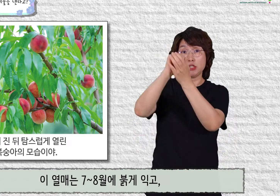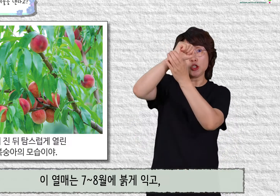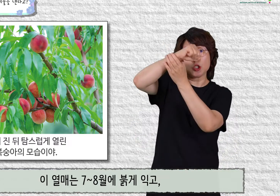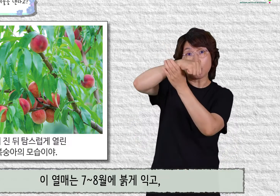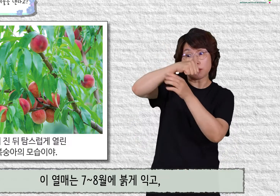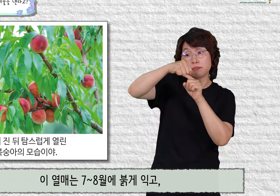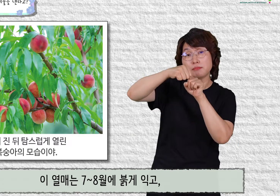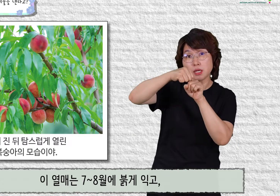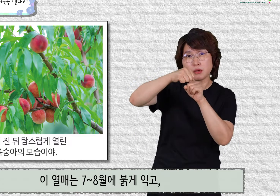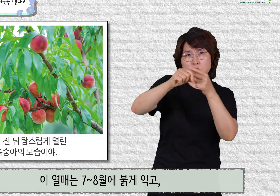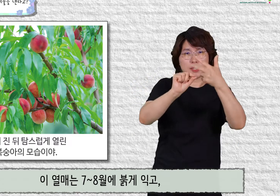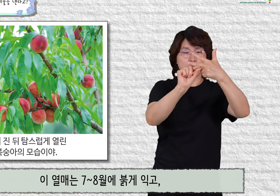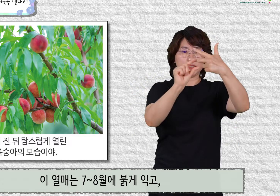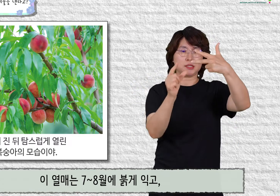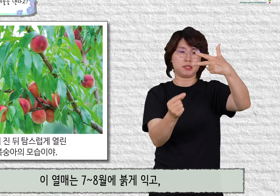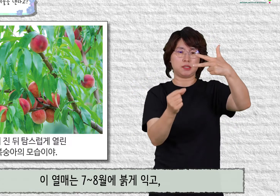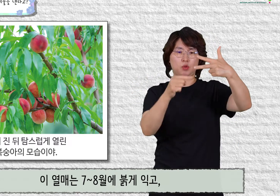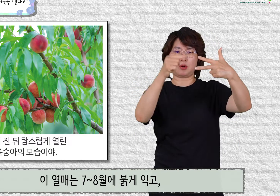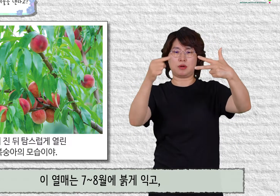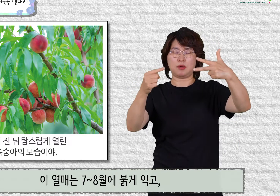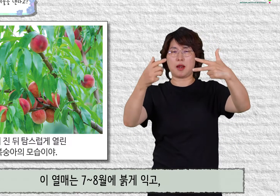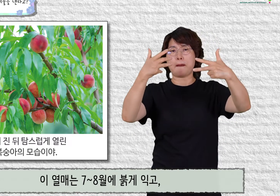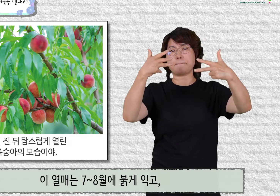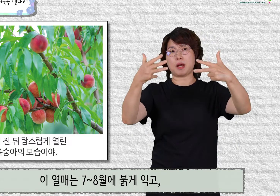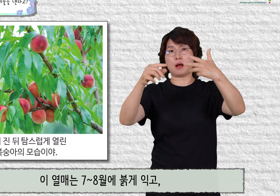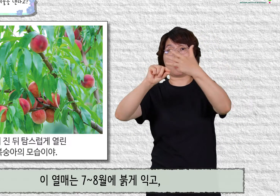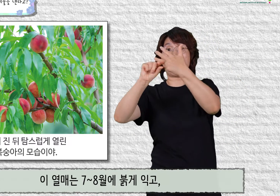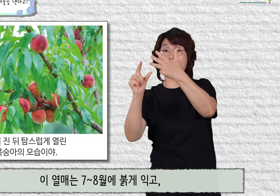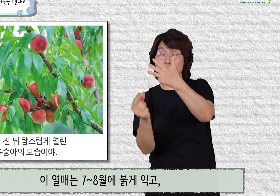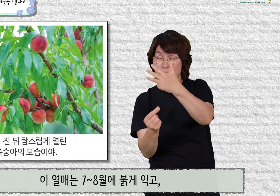이 열매는 7, 8월에 붉게 있고,